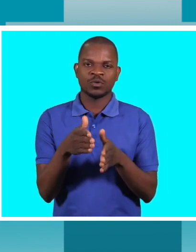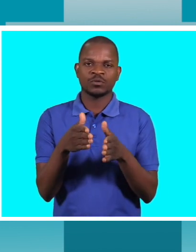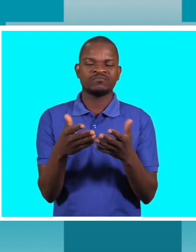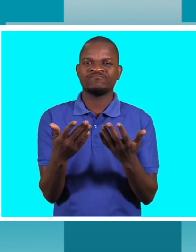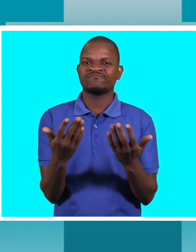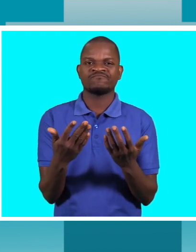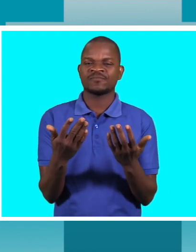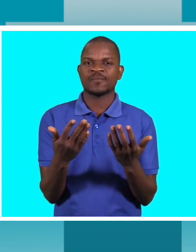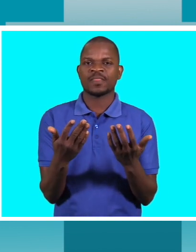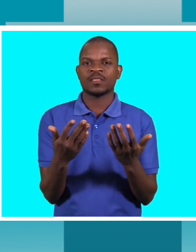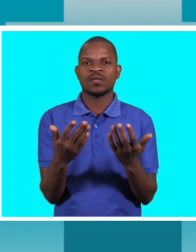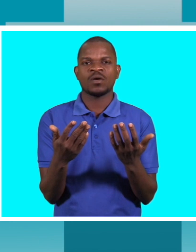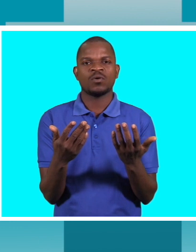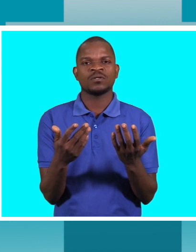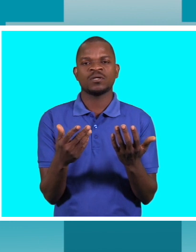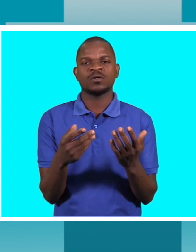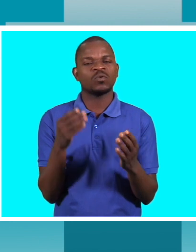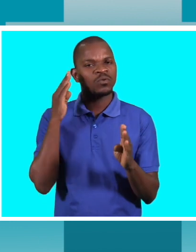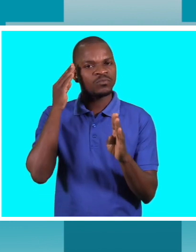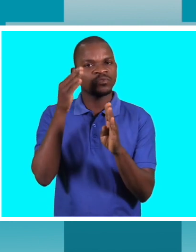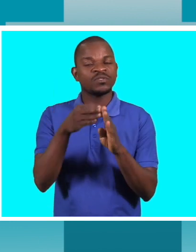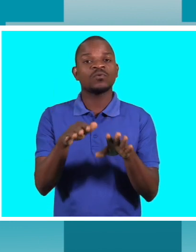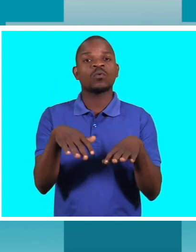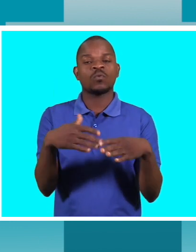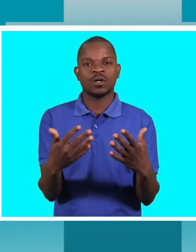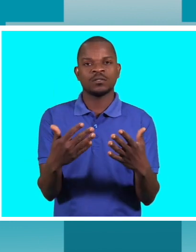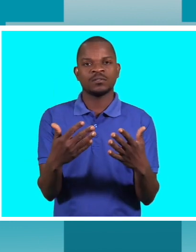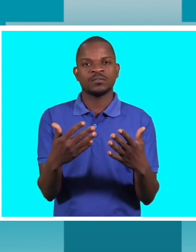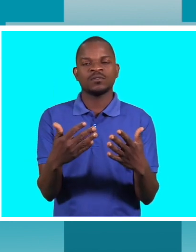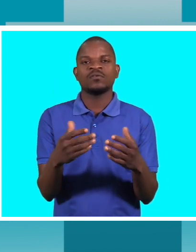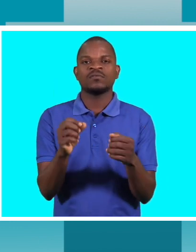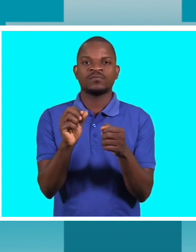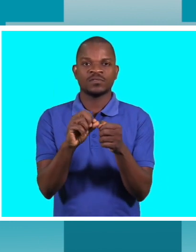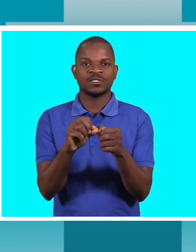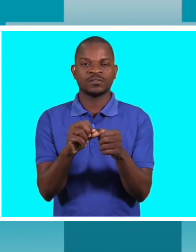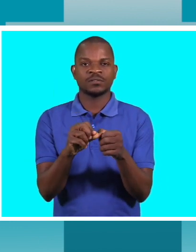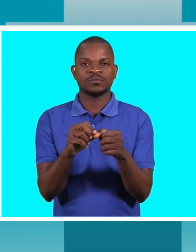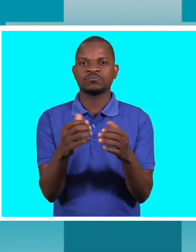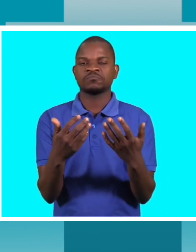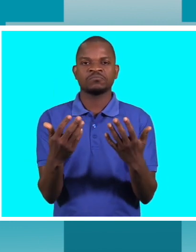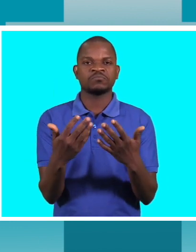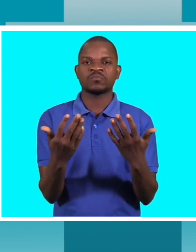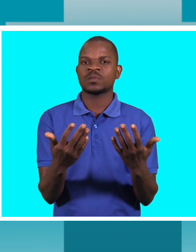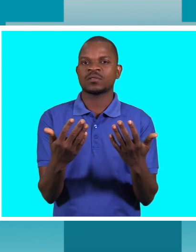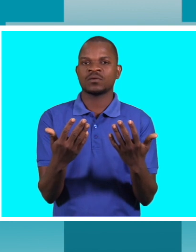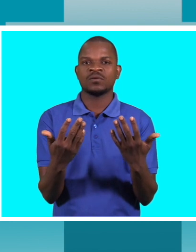das intenções para este programa específico é fazer com que o